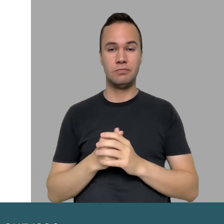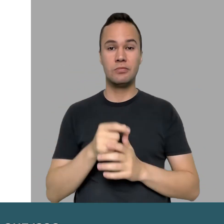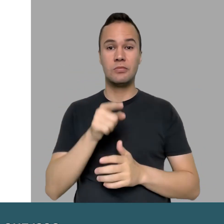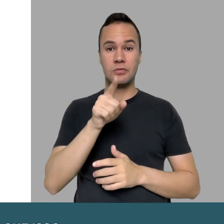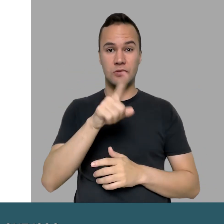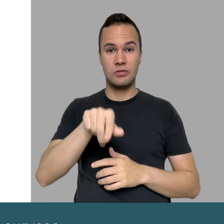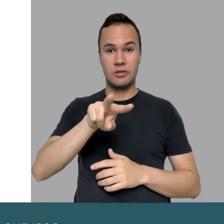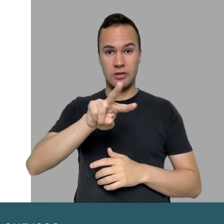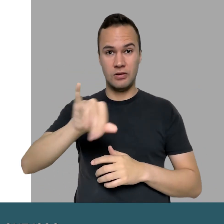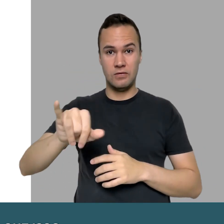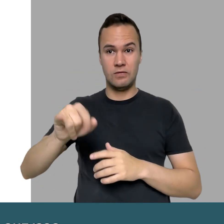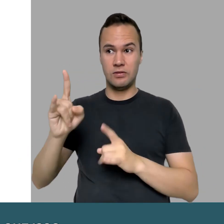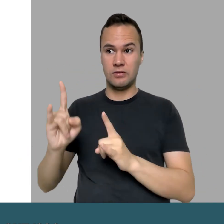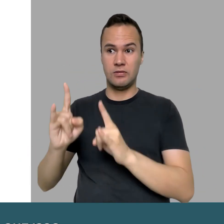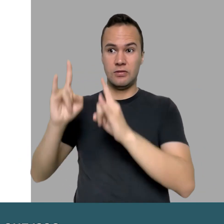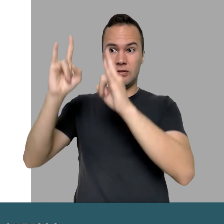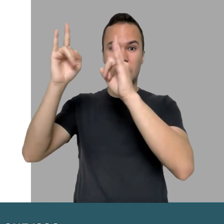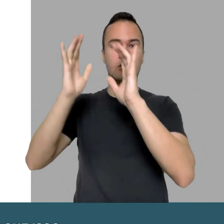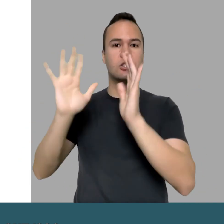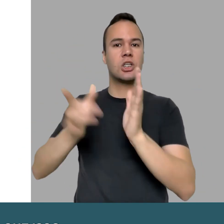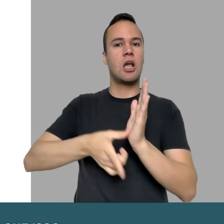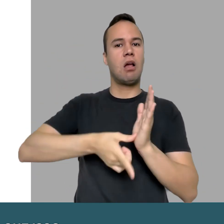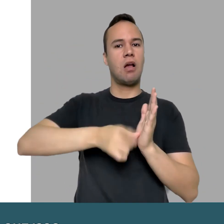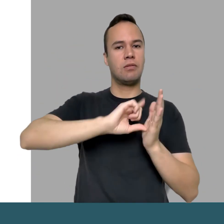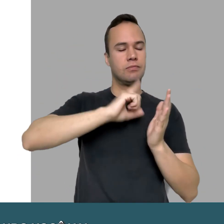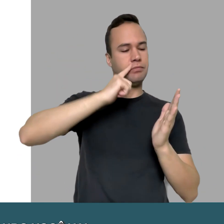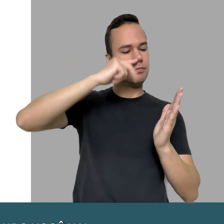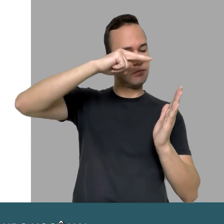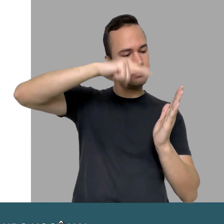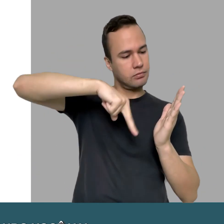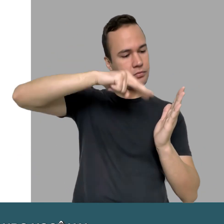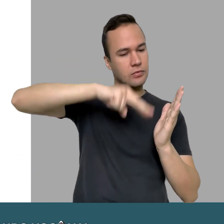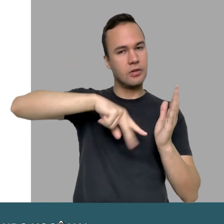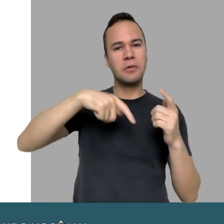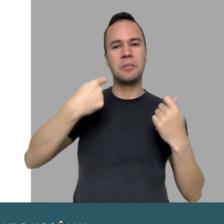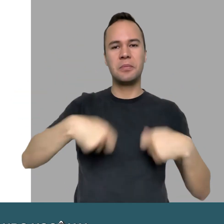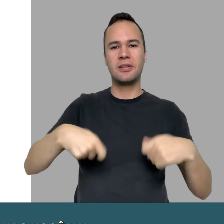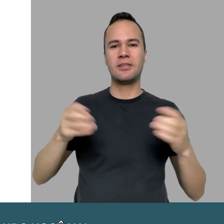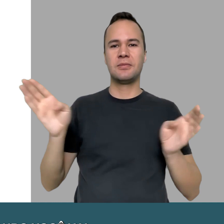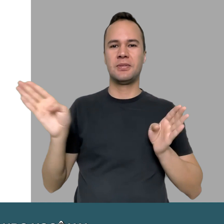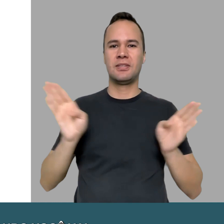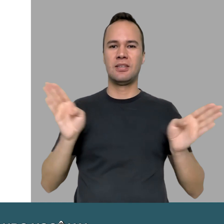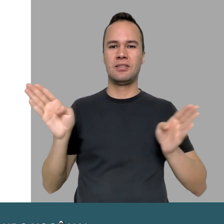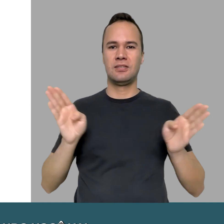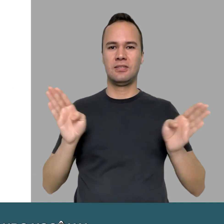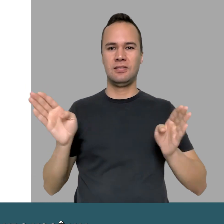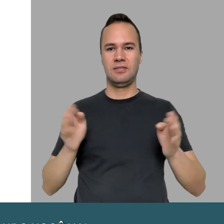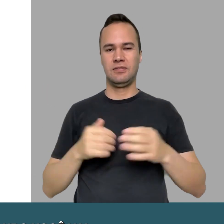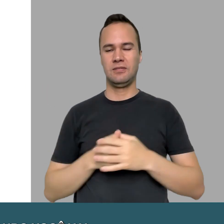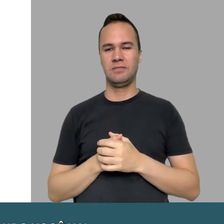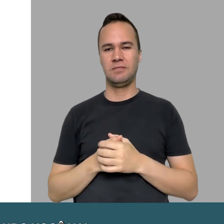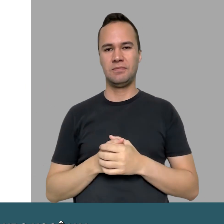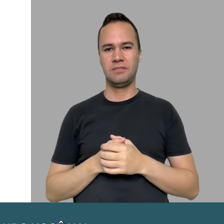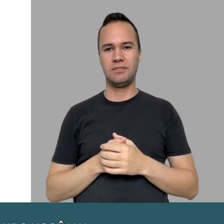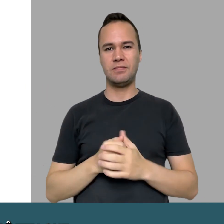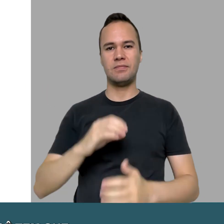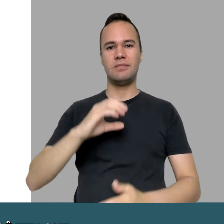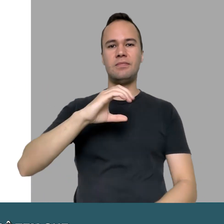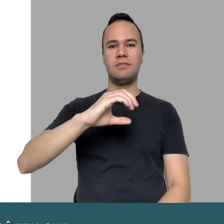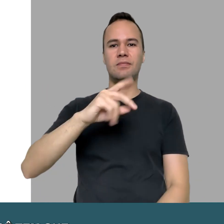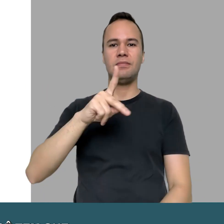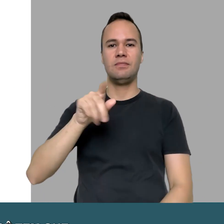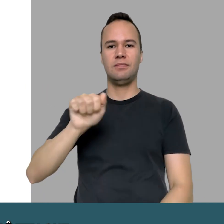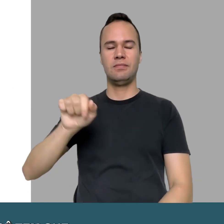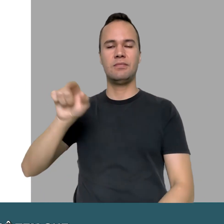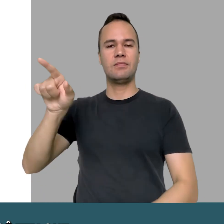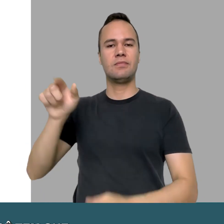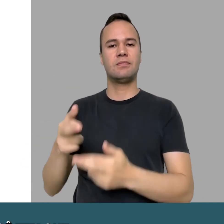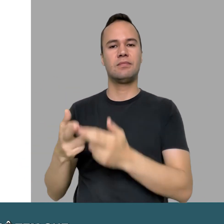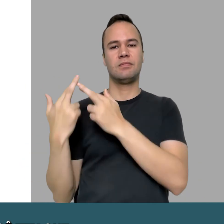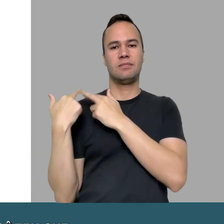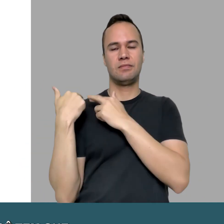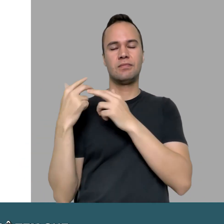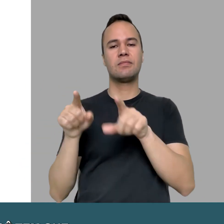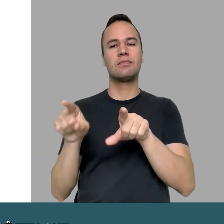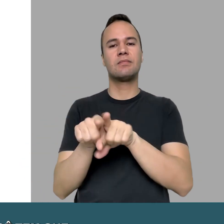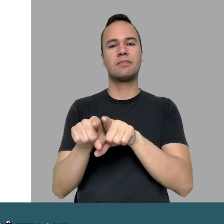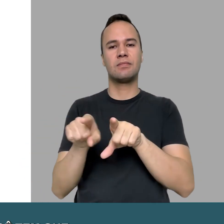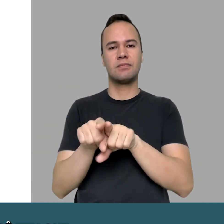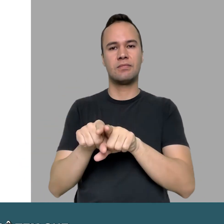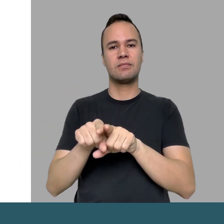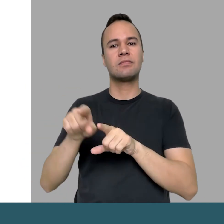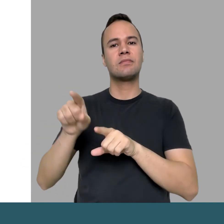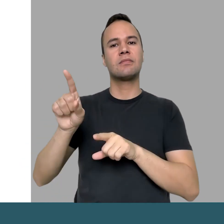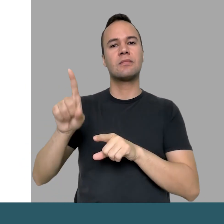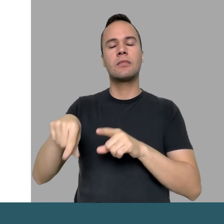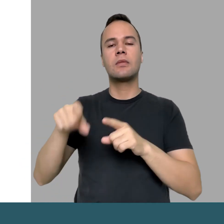marco incrível, que quando você vai fazer um edifício, já tá lá, o que você tem que fazer de acessibilidade.